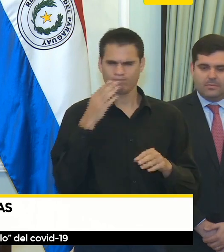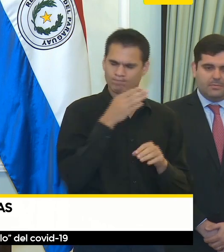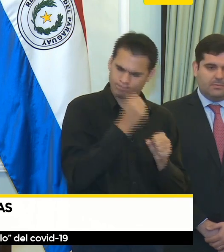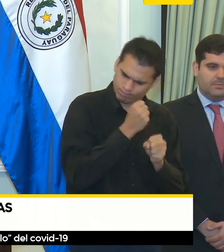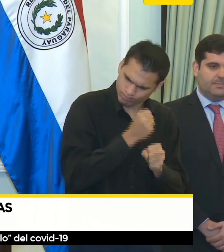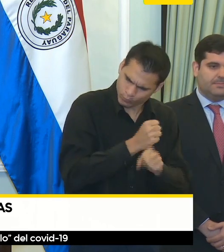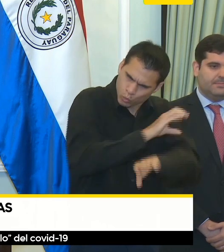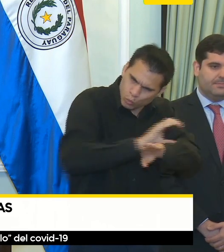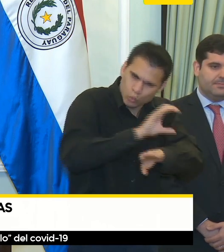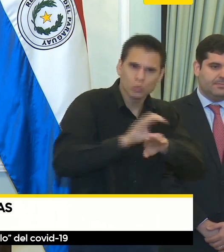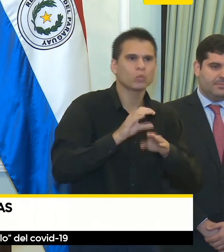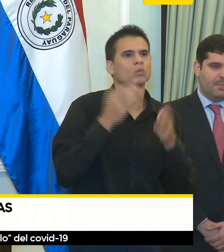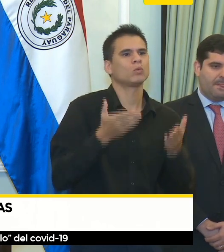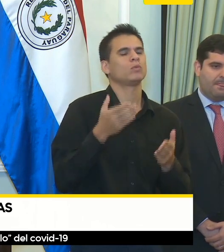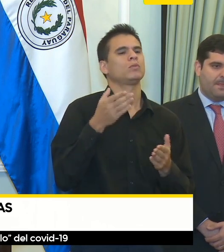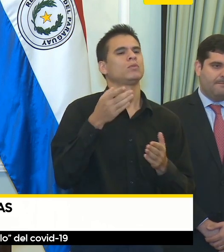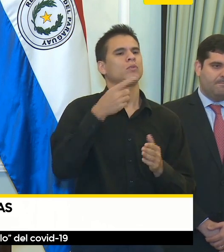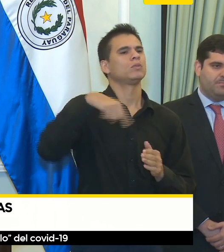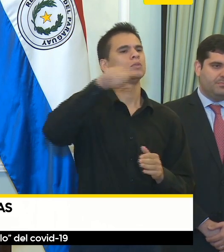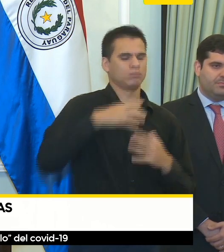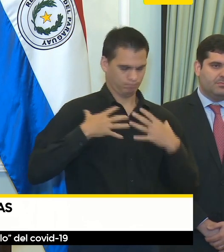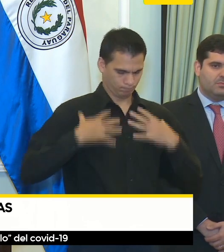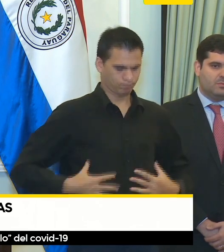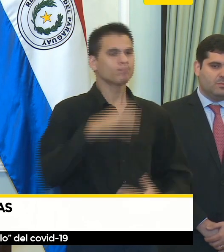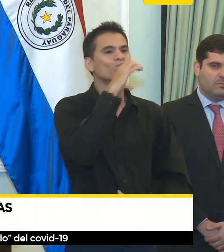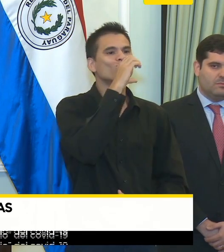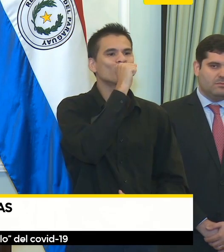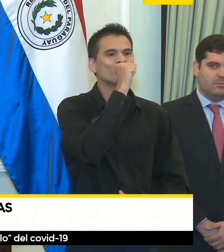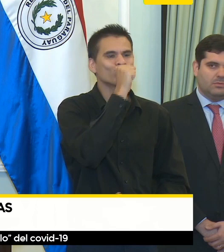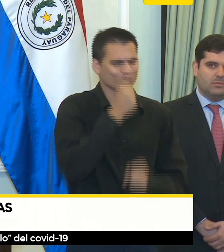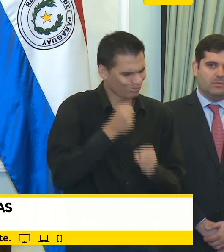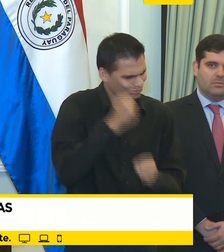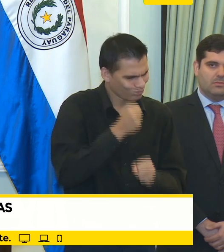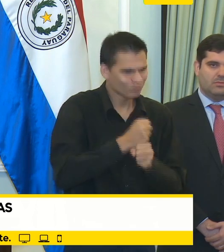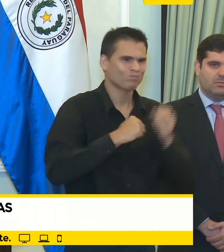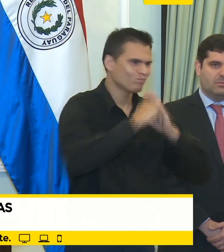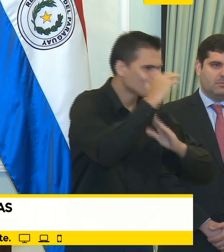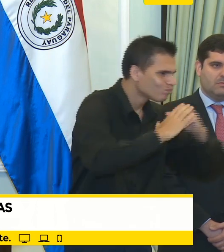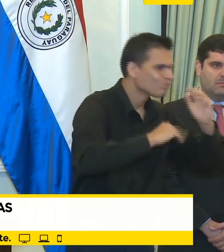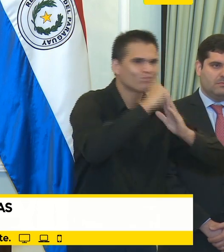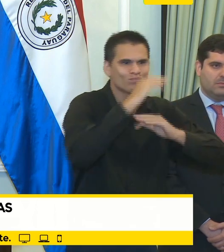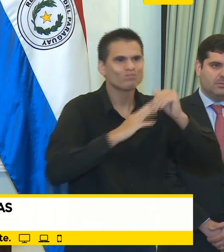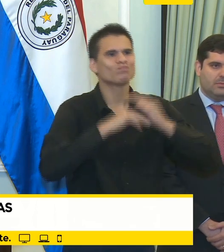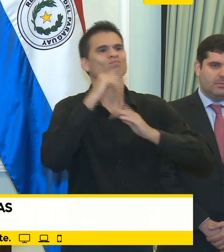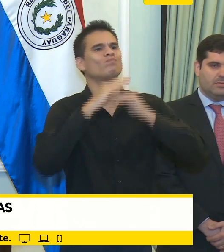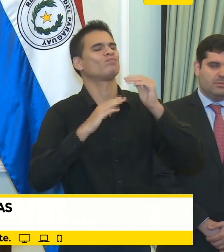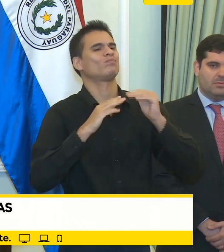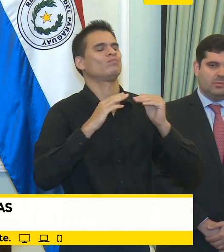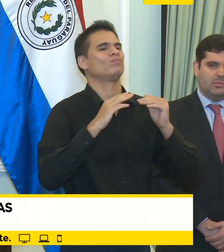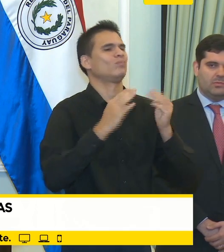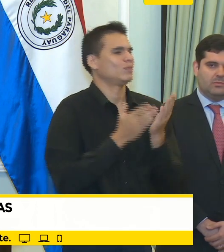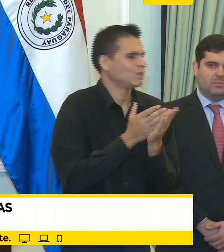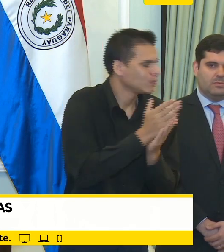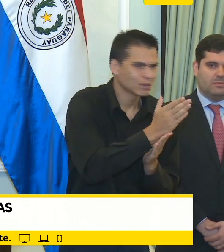decimos, los trabajadores de naranja, trabajando en las obras públicas. E instamos a que